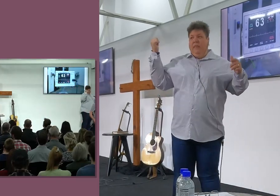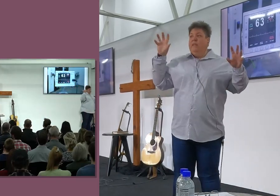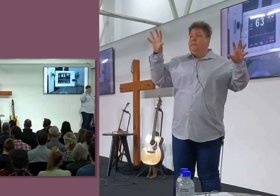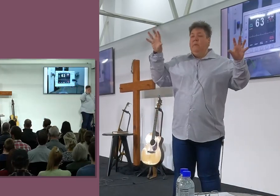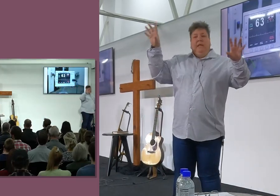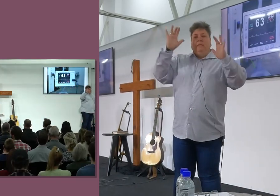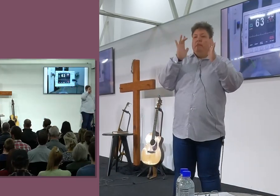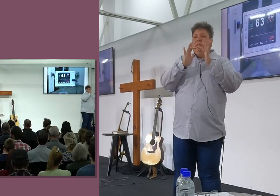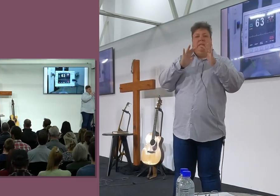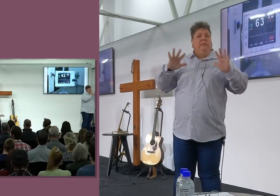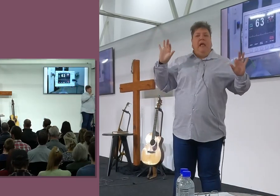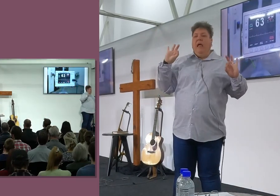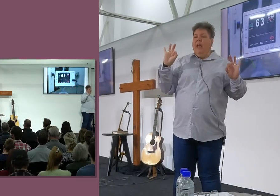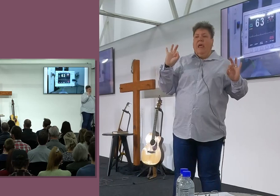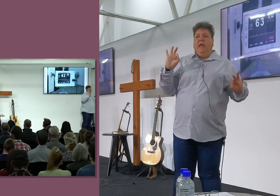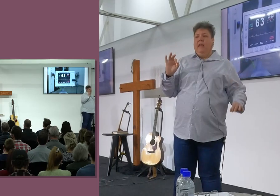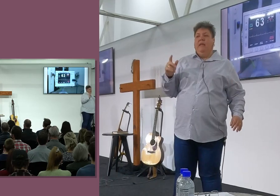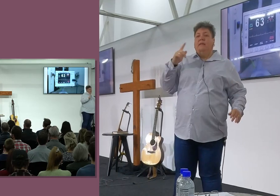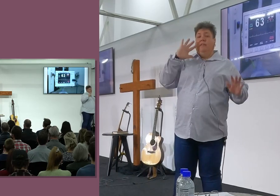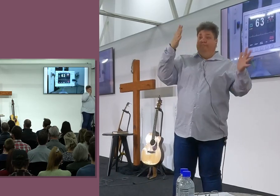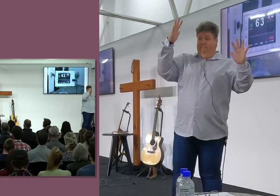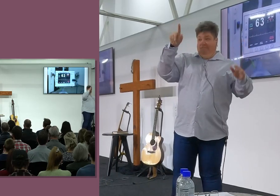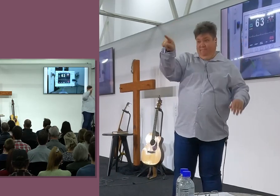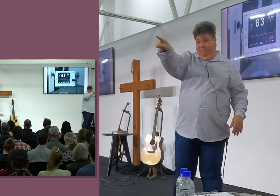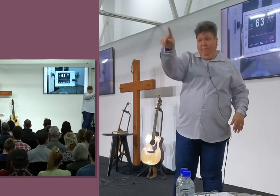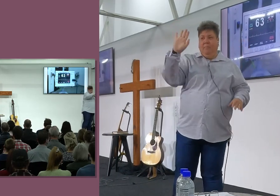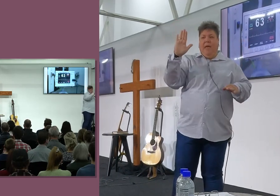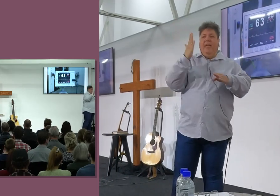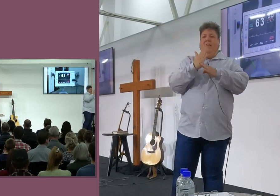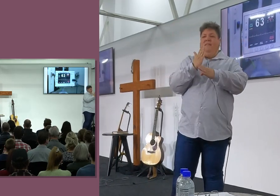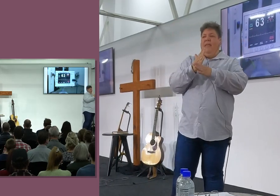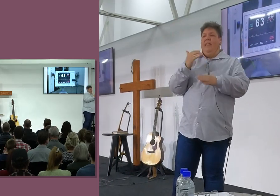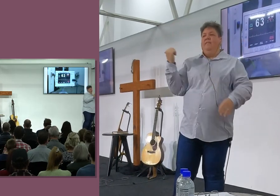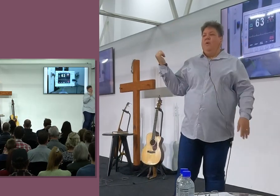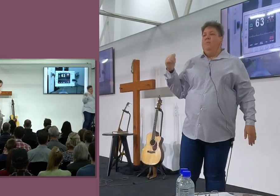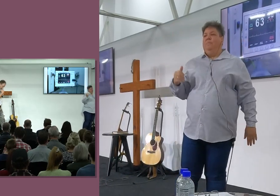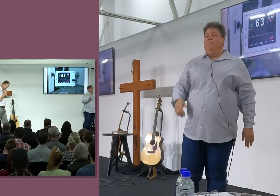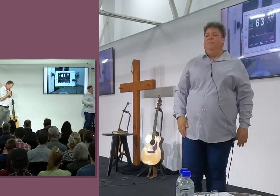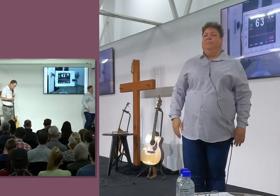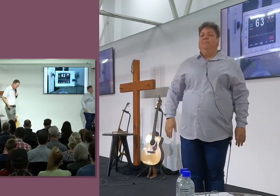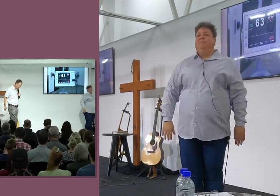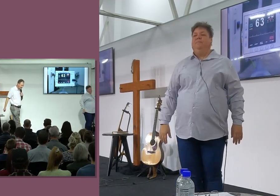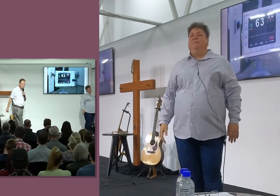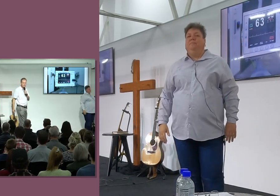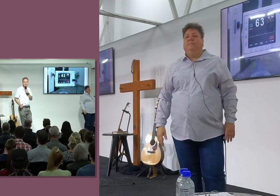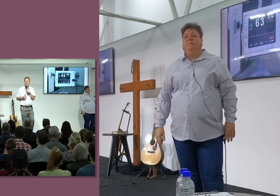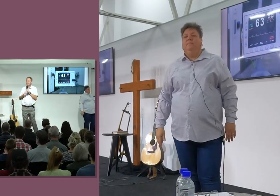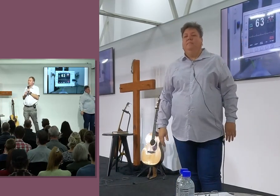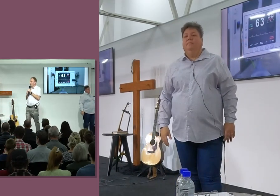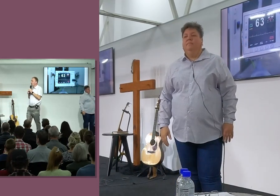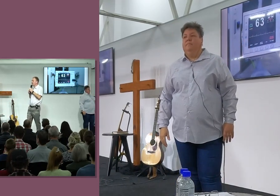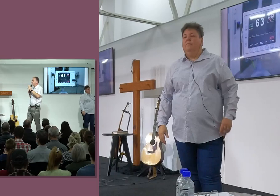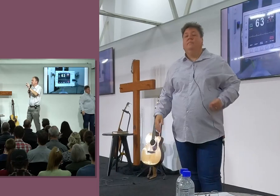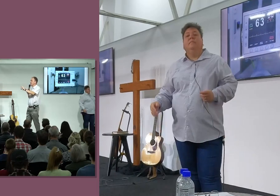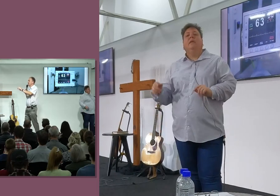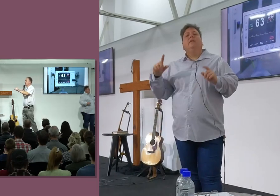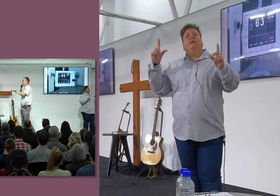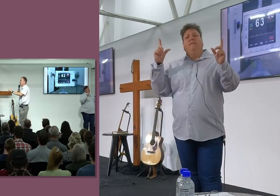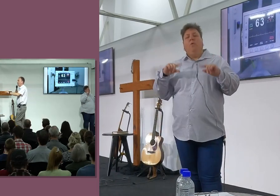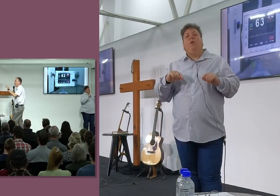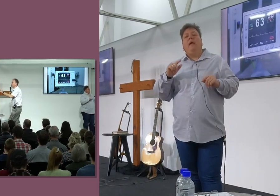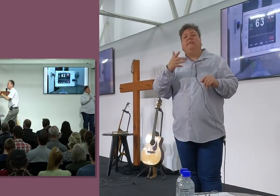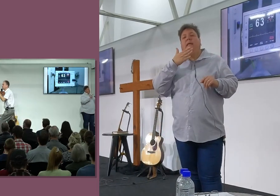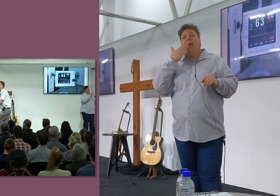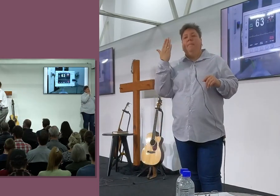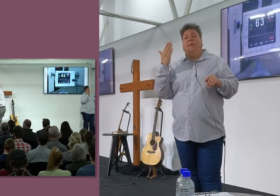Oké. Dankie, Kenny. Waardeer jou. Geef hom ook een lekker hande klap toe. Dankie, Kenny. Oké. Dit is wonderlik as iemand